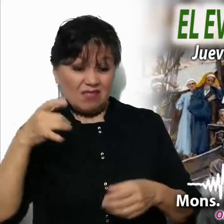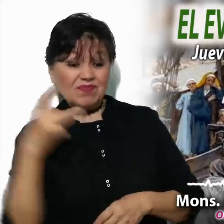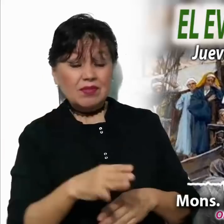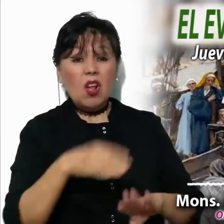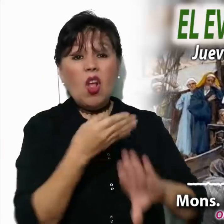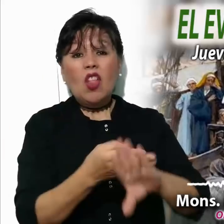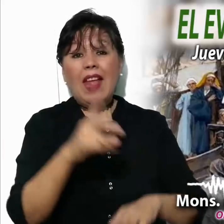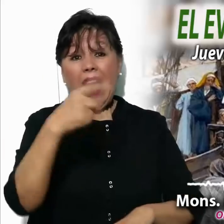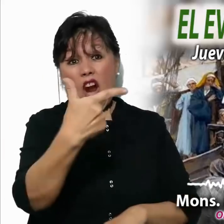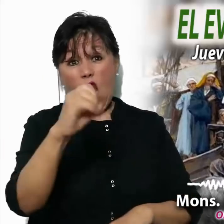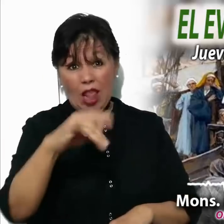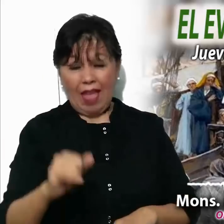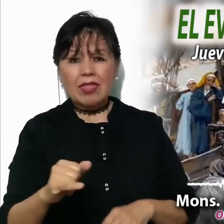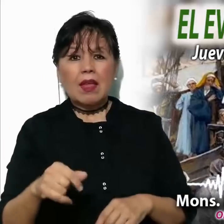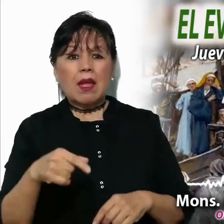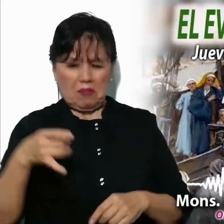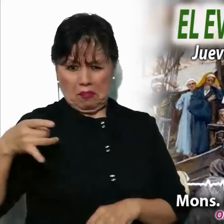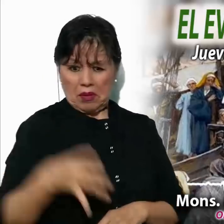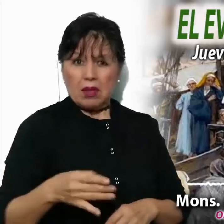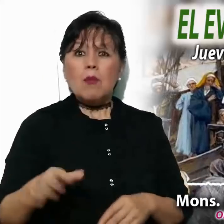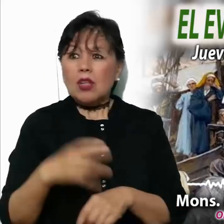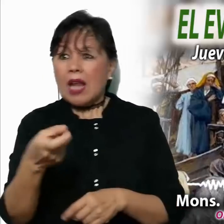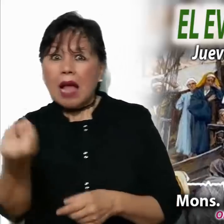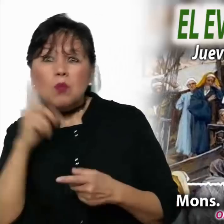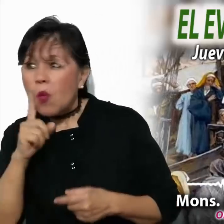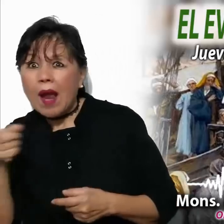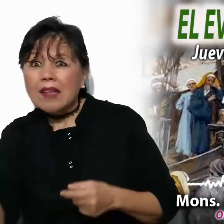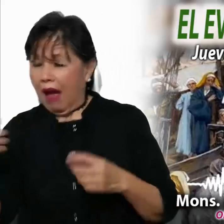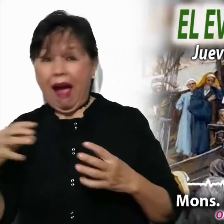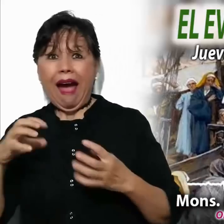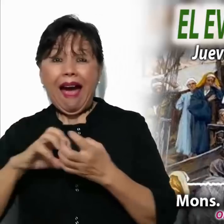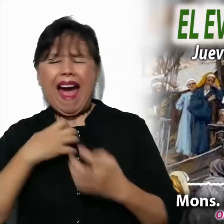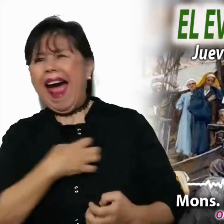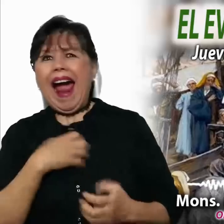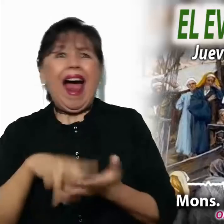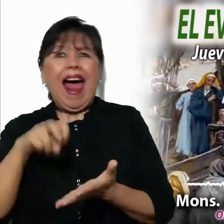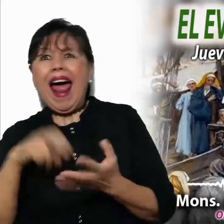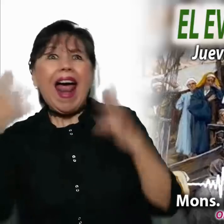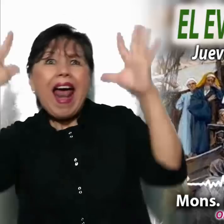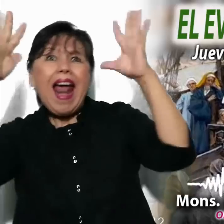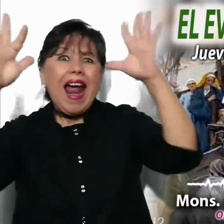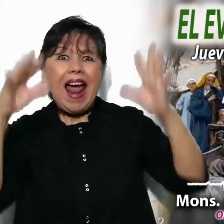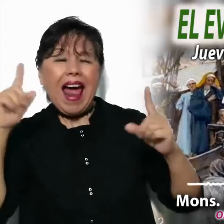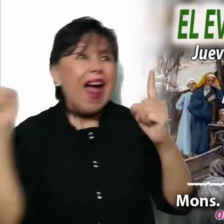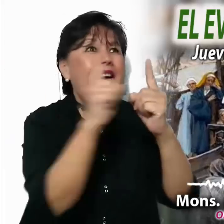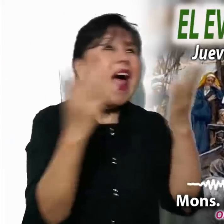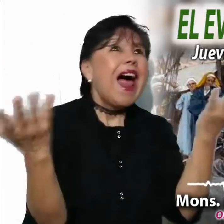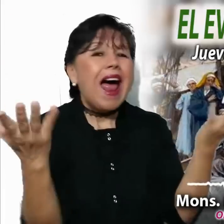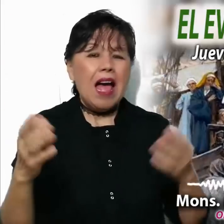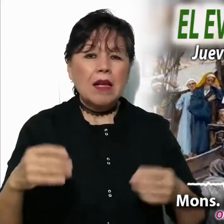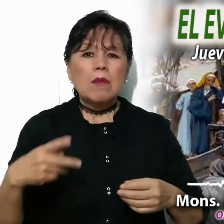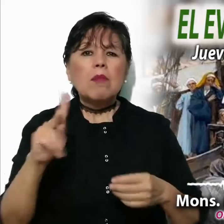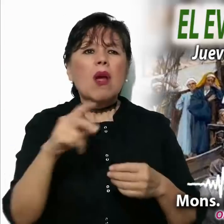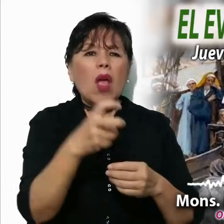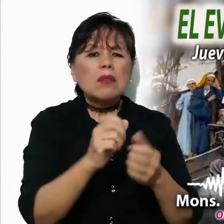ocasiona los cantos y los vítores de las mujeres que salen a recibirlo. Pero también suscita